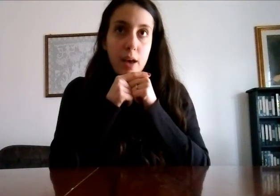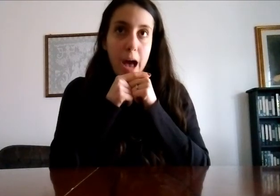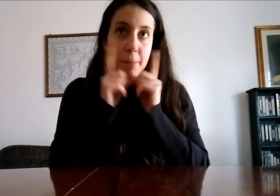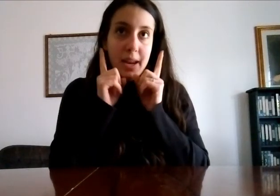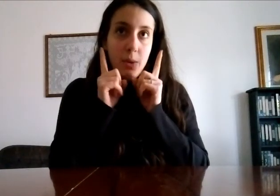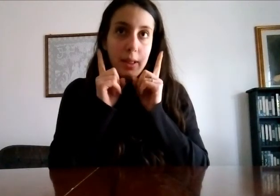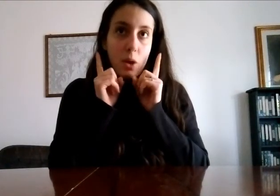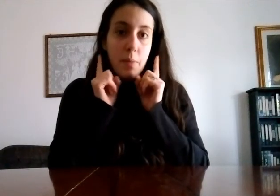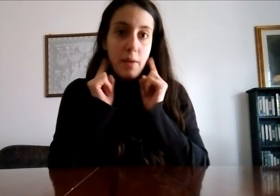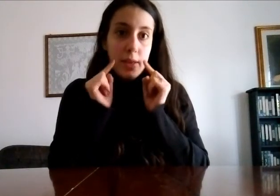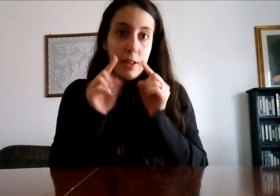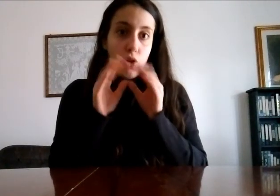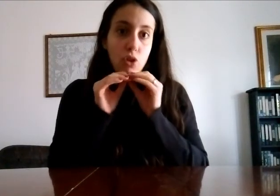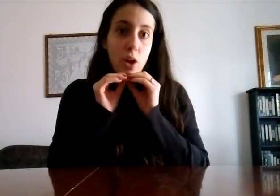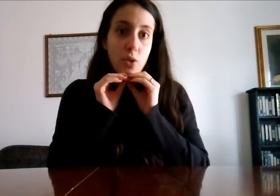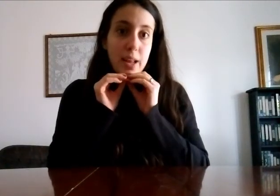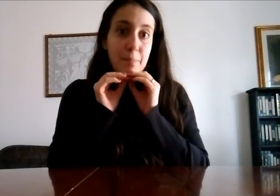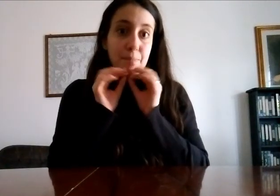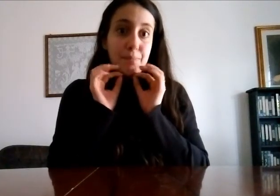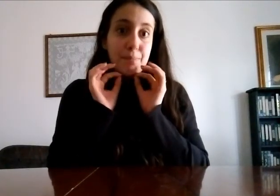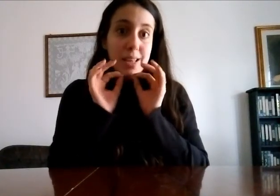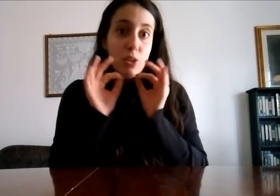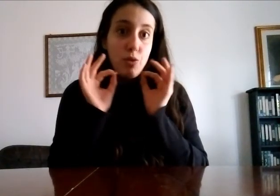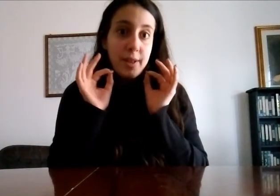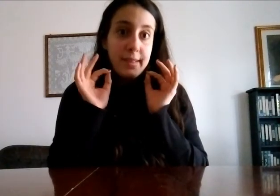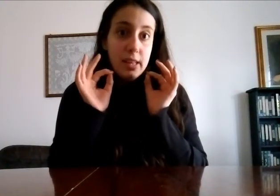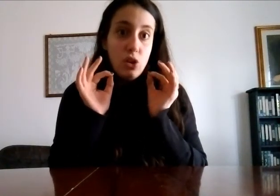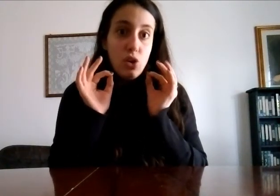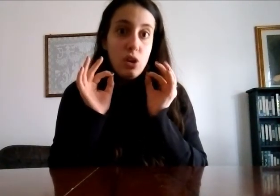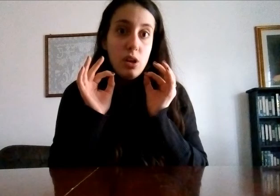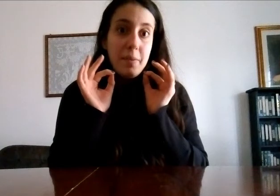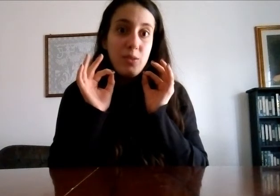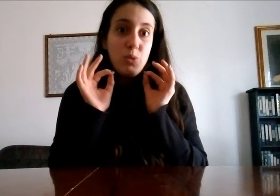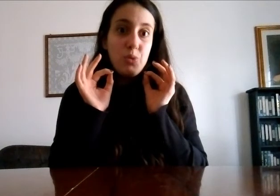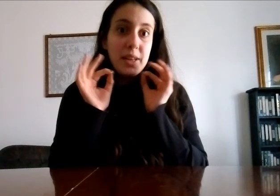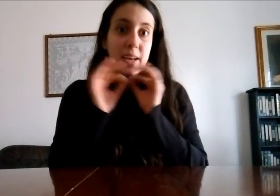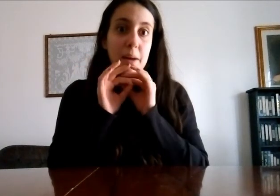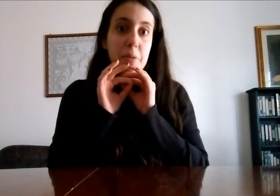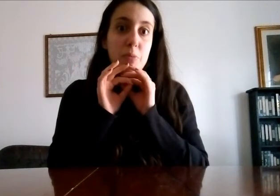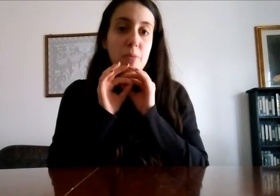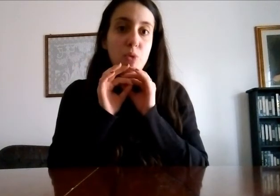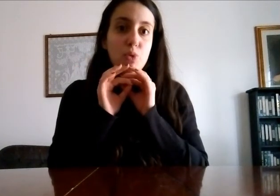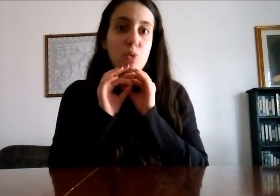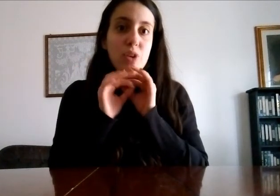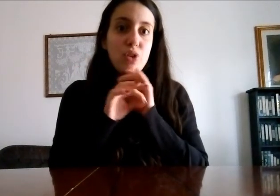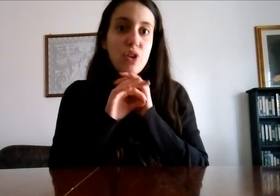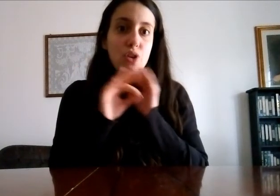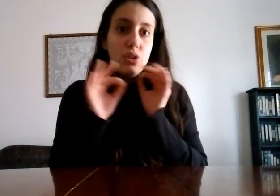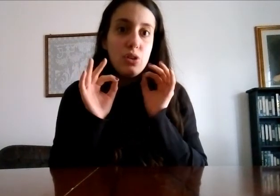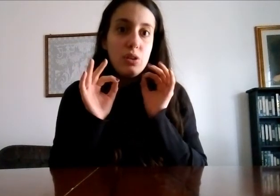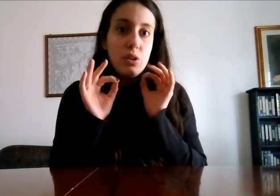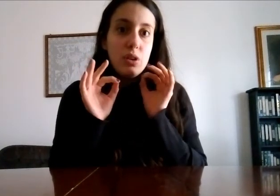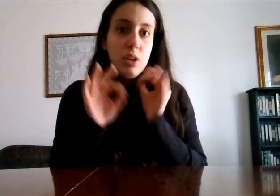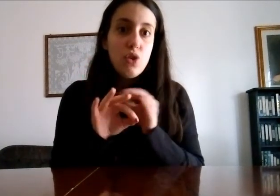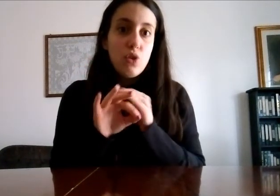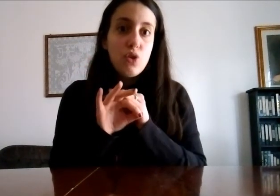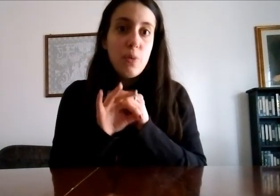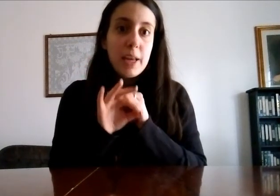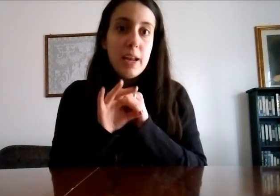appena questa qua mi ha visto non so che cosa le abbia dato fastidio ma il suo sguardo è cambiato proprio uno sguardo di odio io non so perché